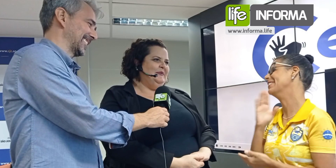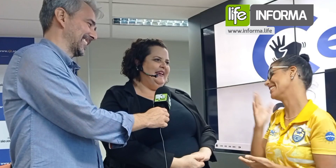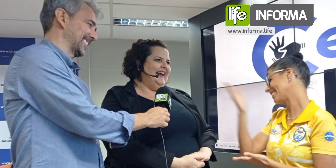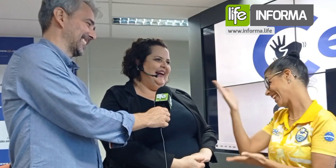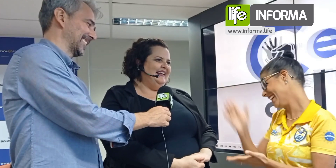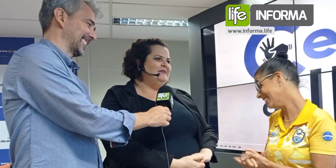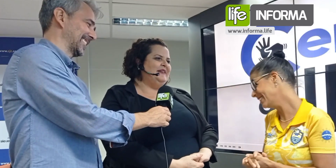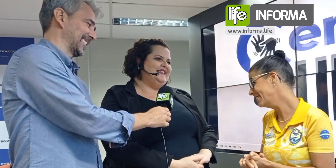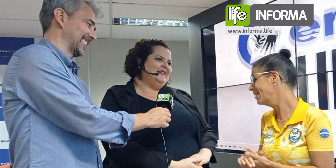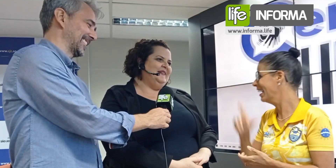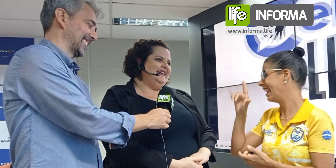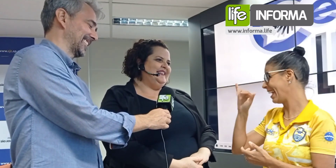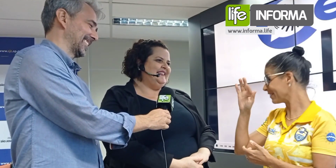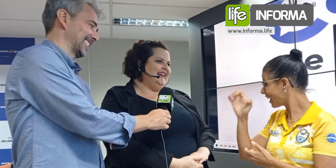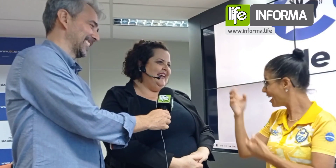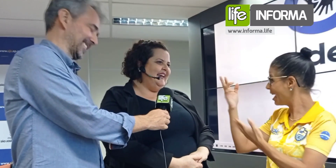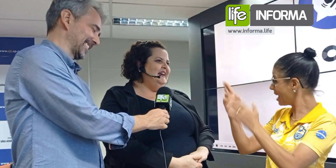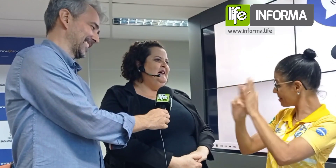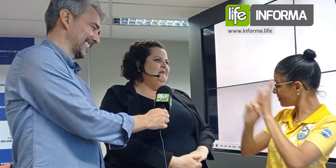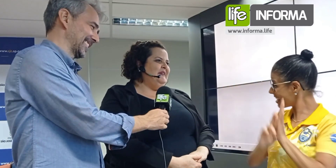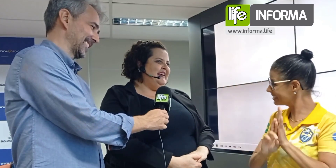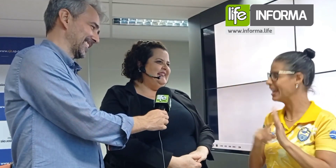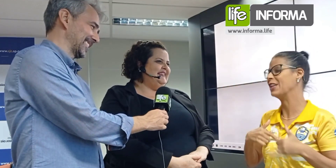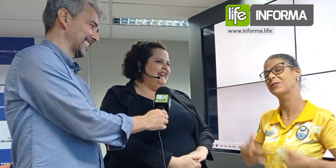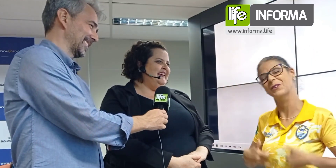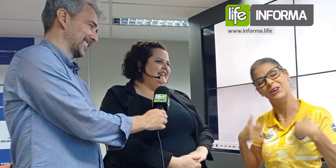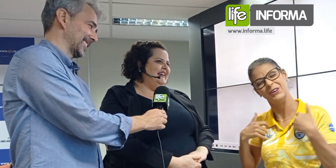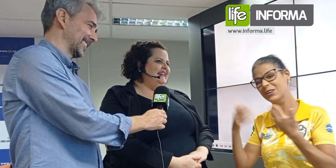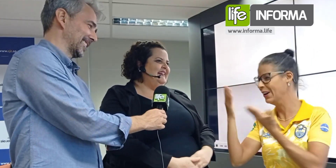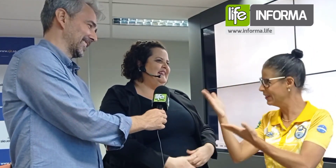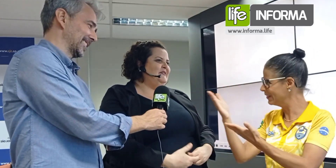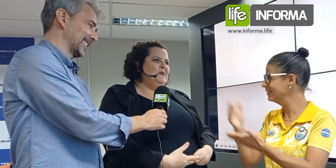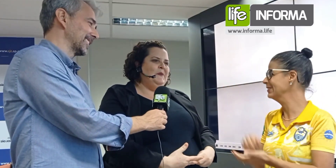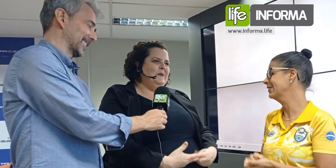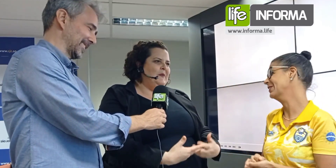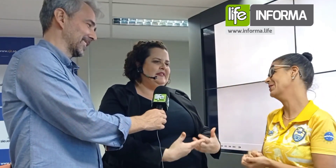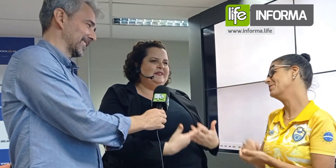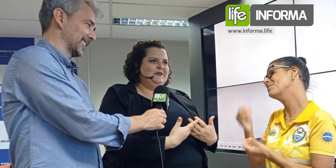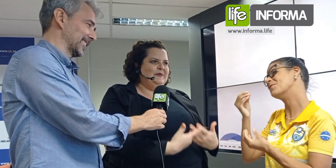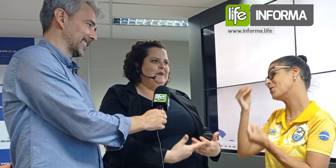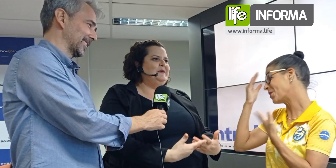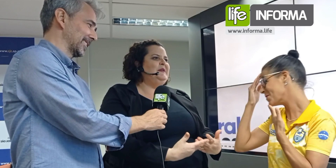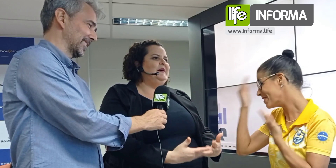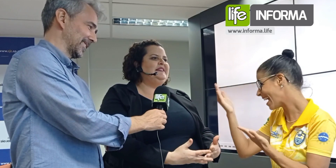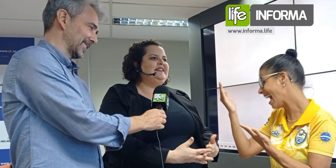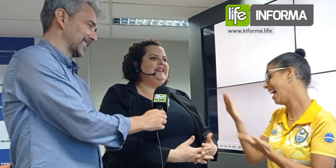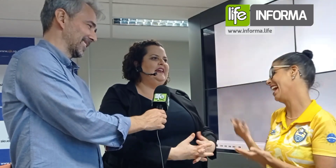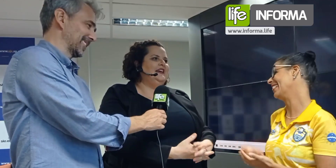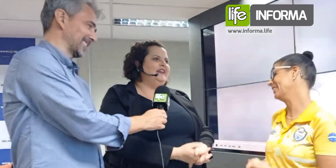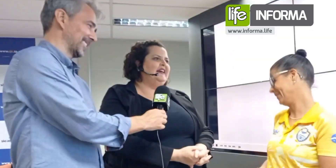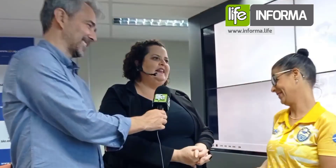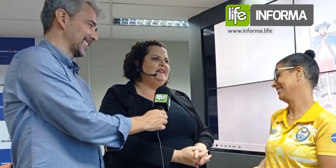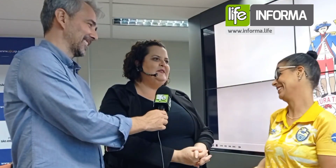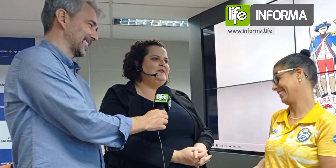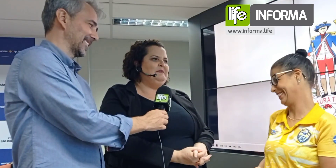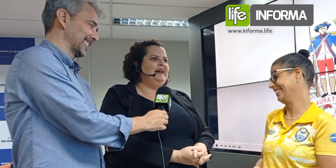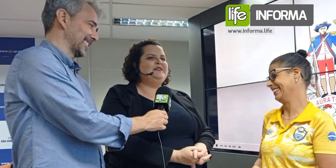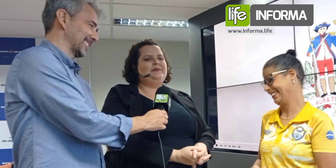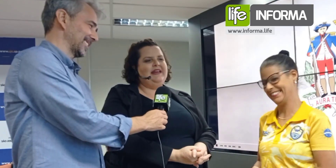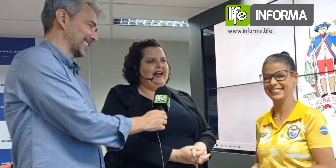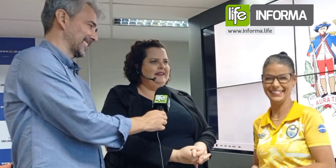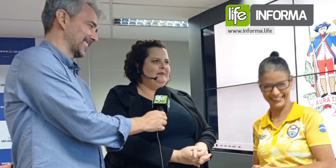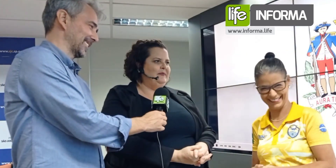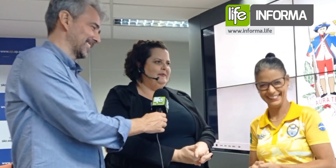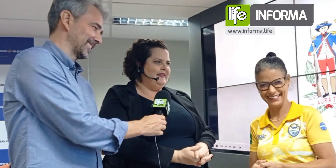Muito obrigada, prazer conhecer, prazer, né, assim, estou muito orgulhosa de estar aqui, agradeço